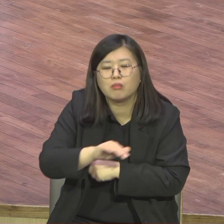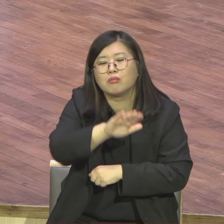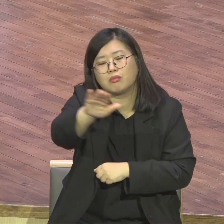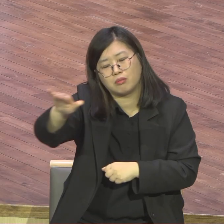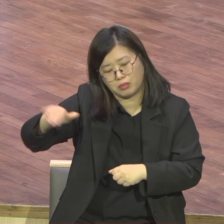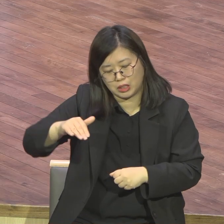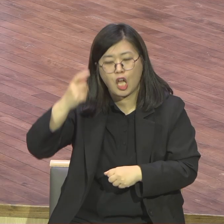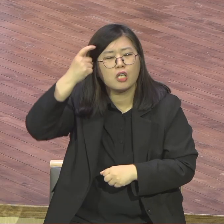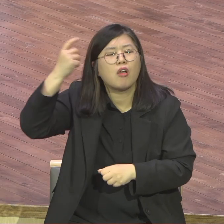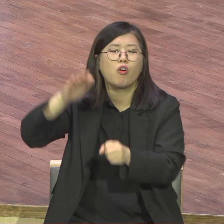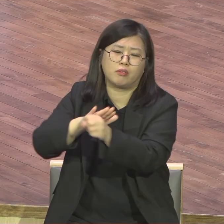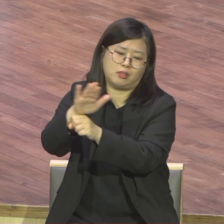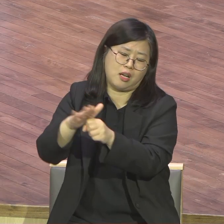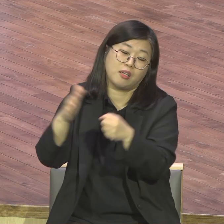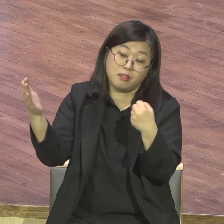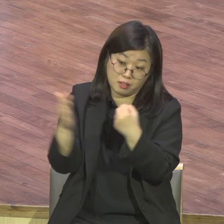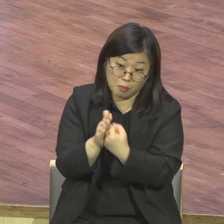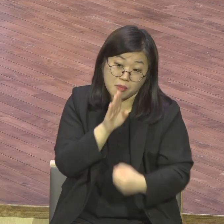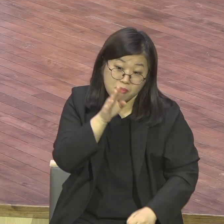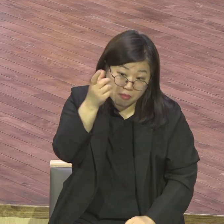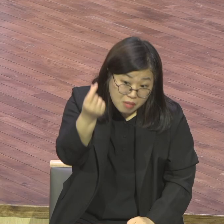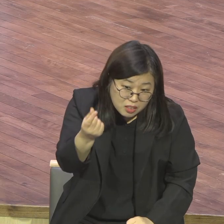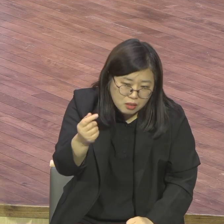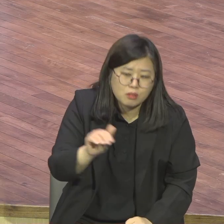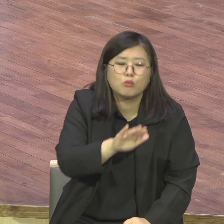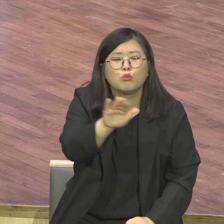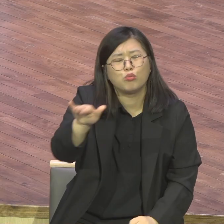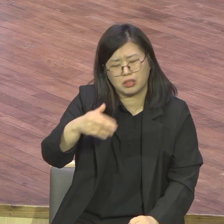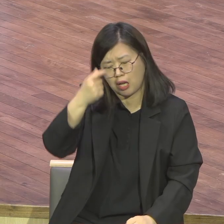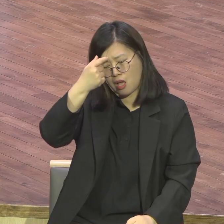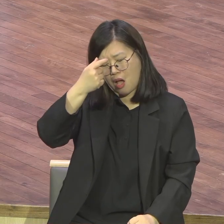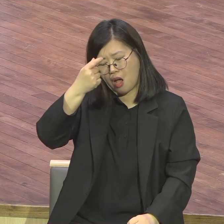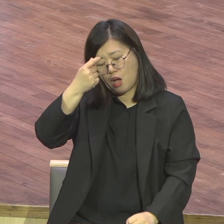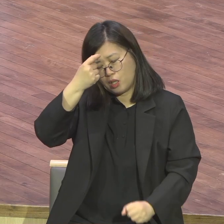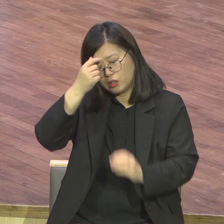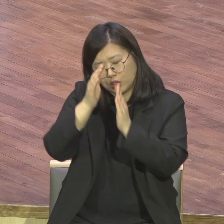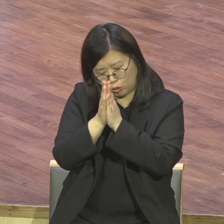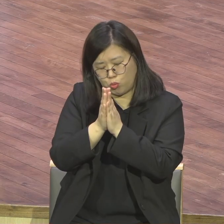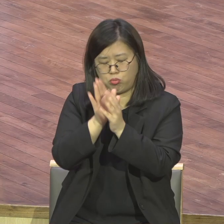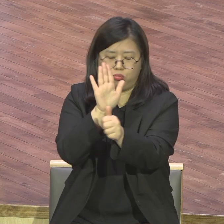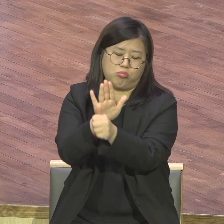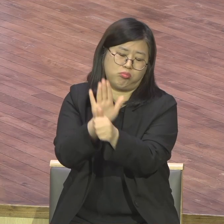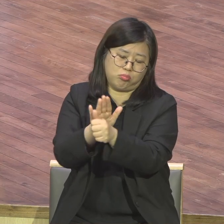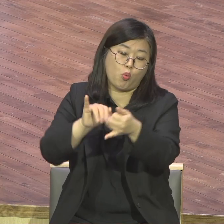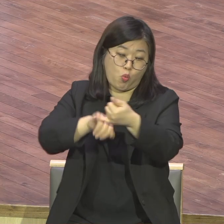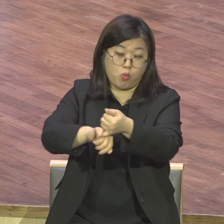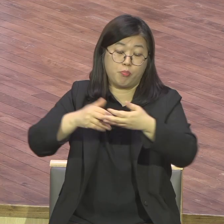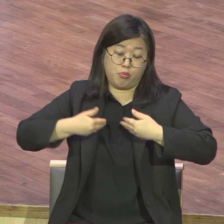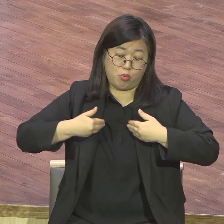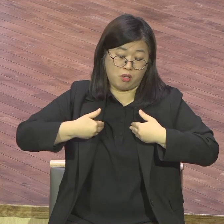영적무험먼트 여러분이 누구냐 중직자 중직자가 누구냐 따라서 현장